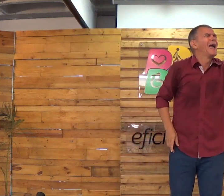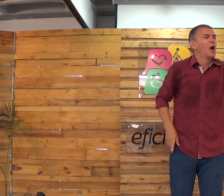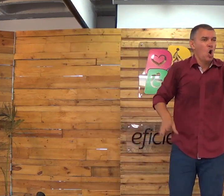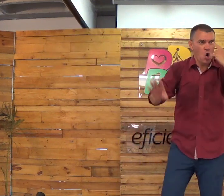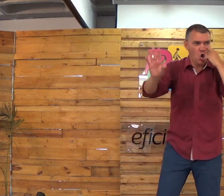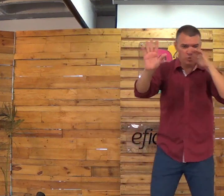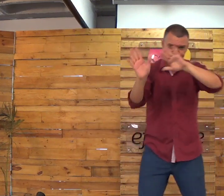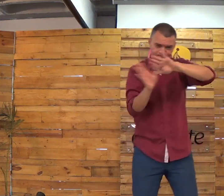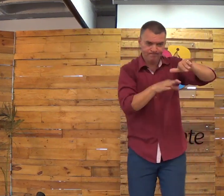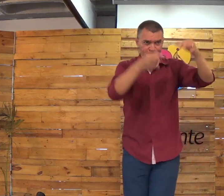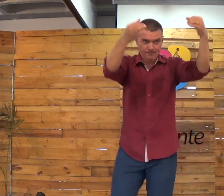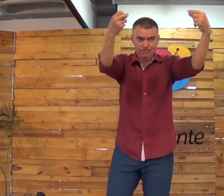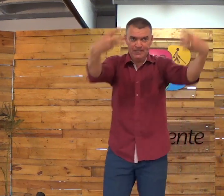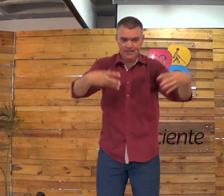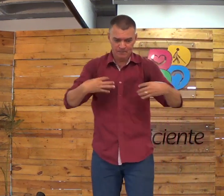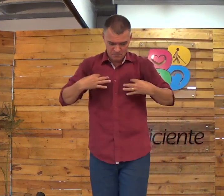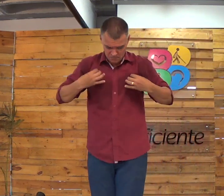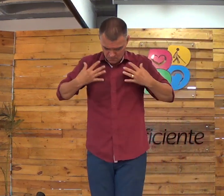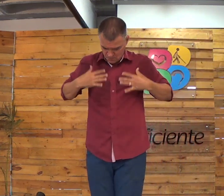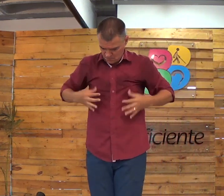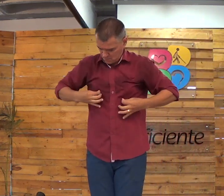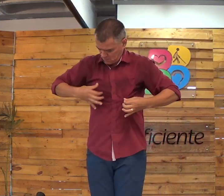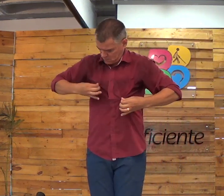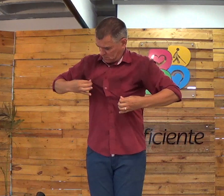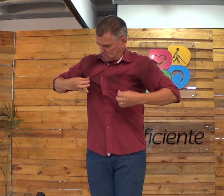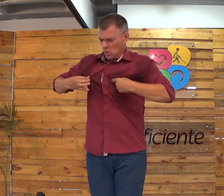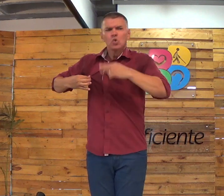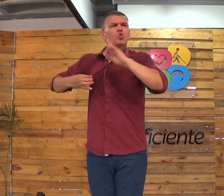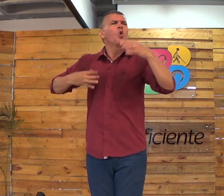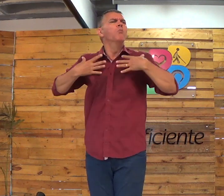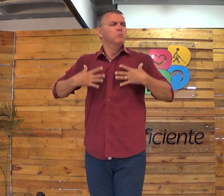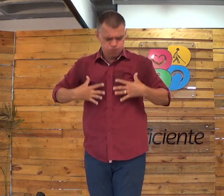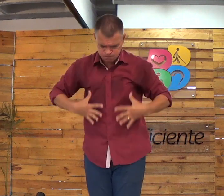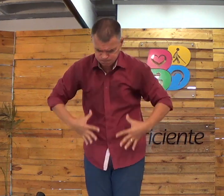Mas por que revestir? quando você se investe, né?